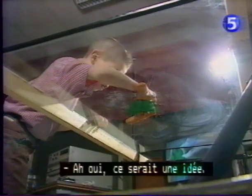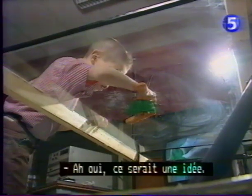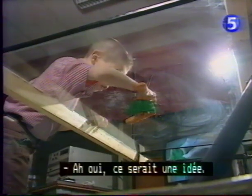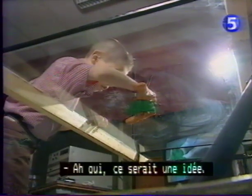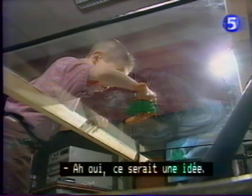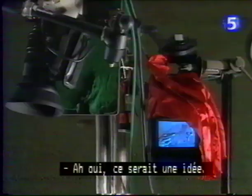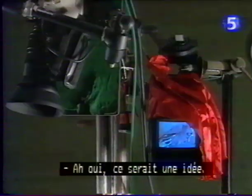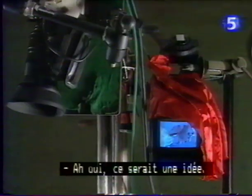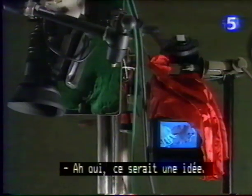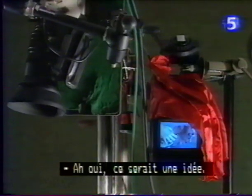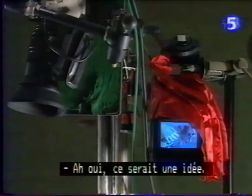animé, oui.